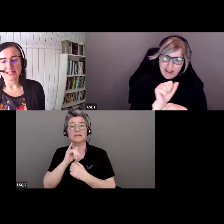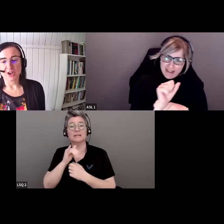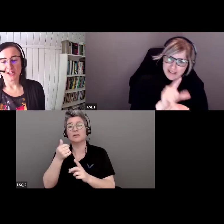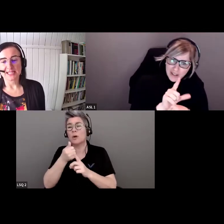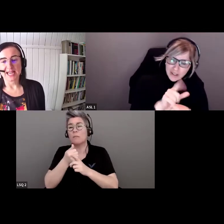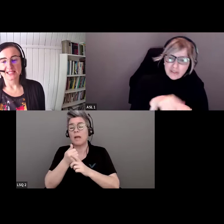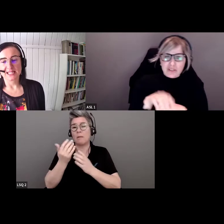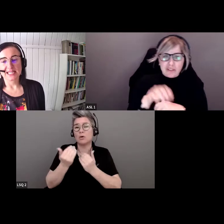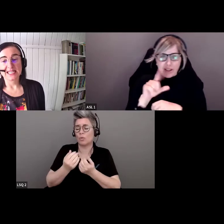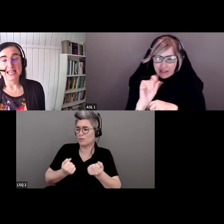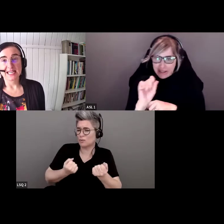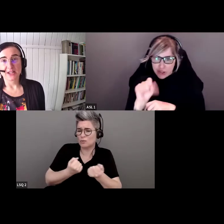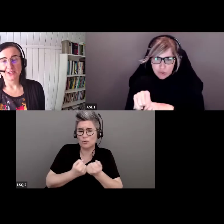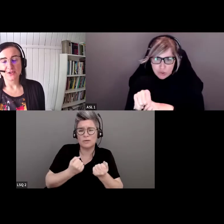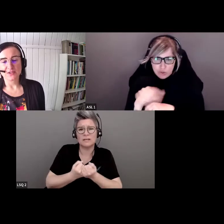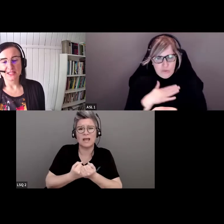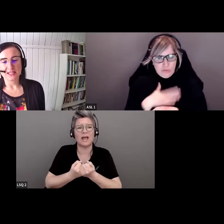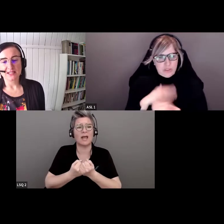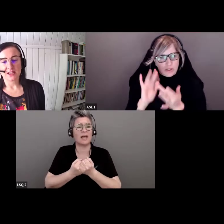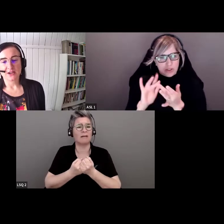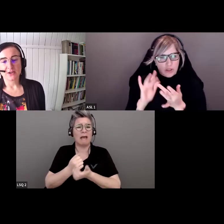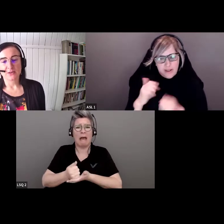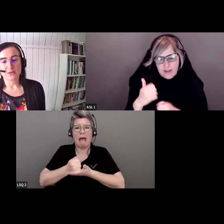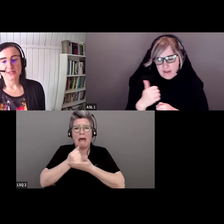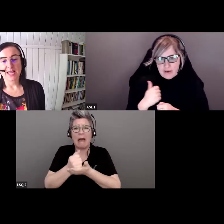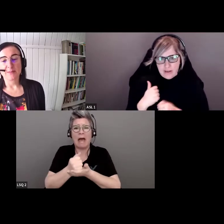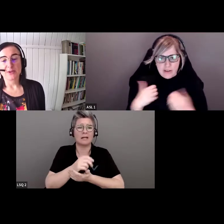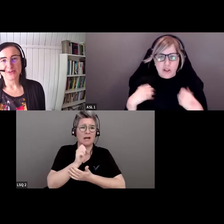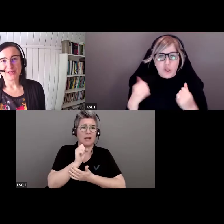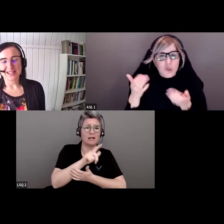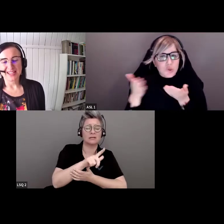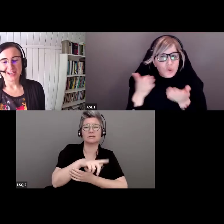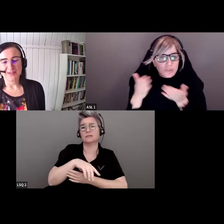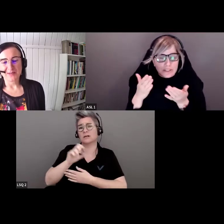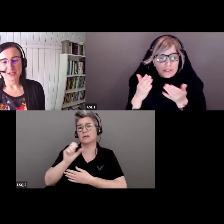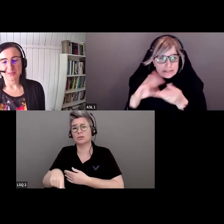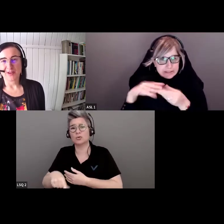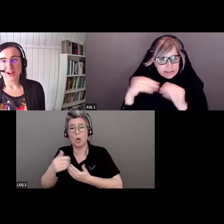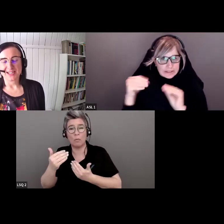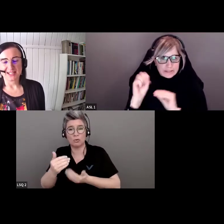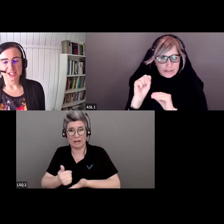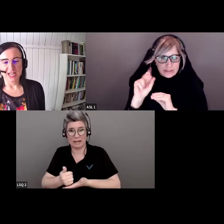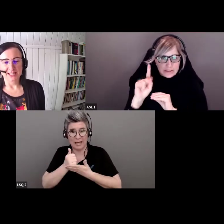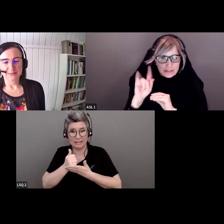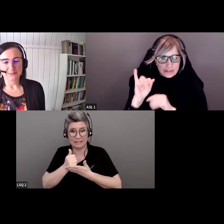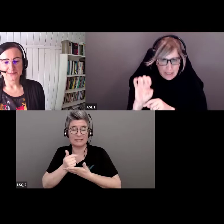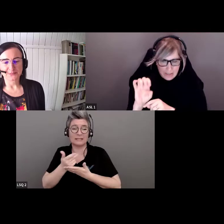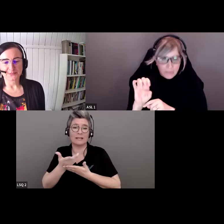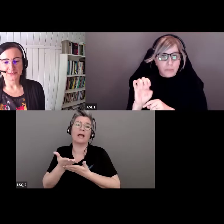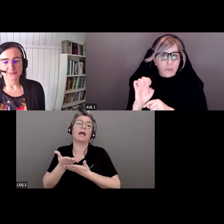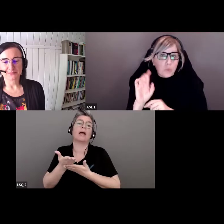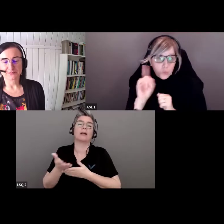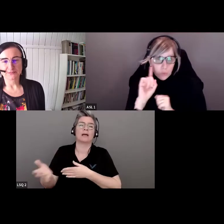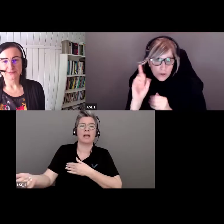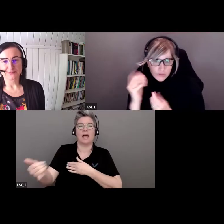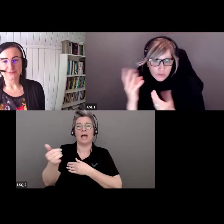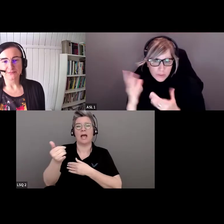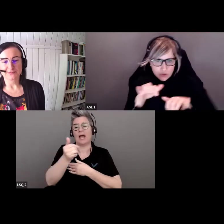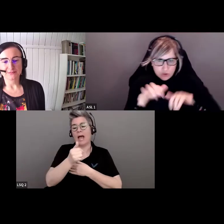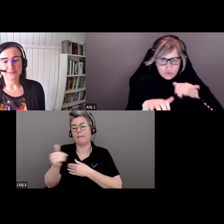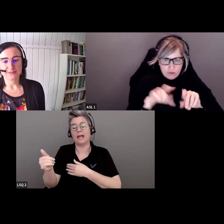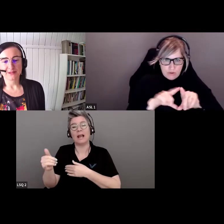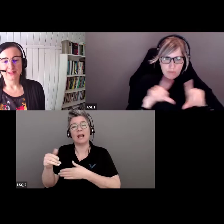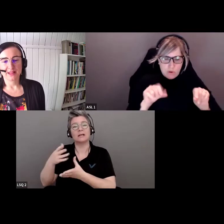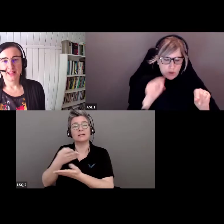besoin de soutien pour utiliser l'ASL ou l'ALSQ, contactez les services de